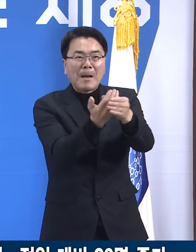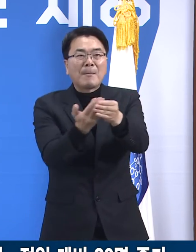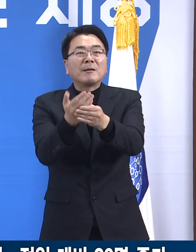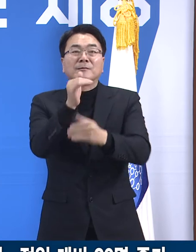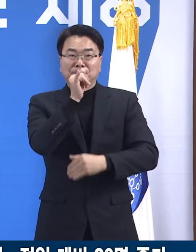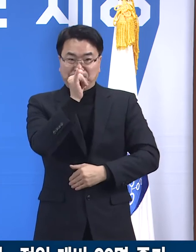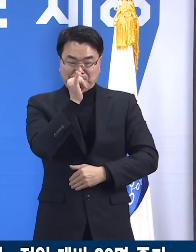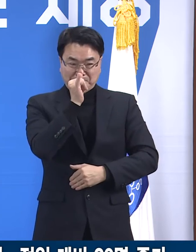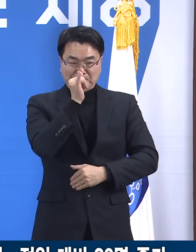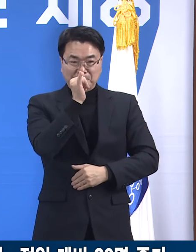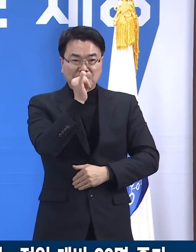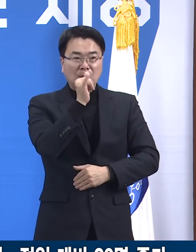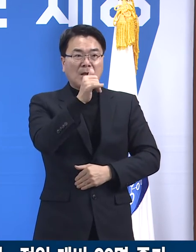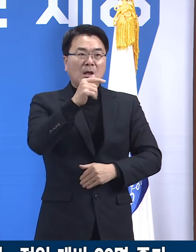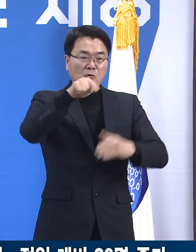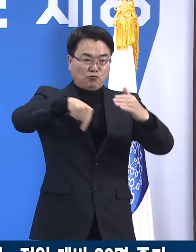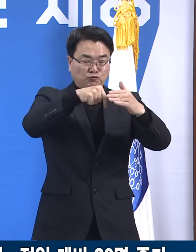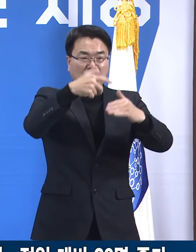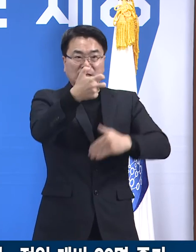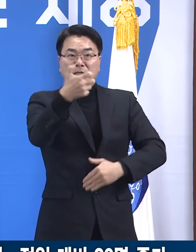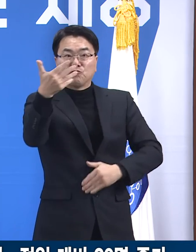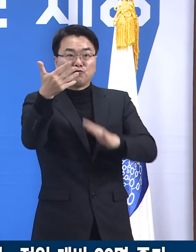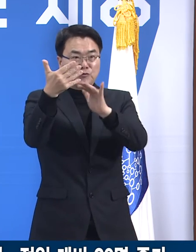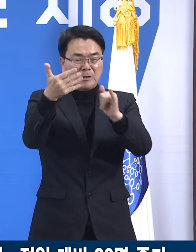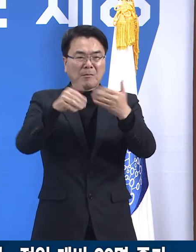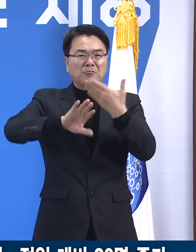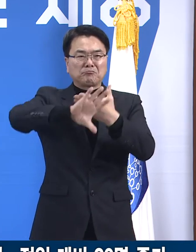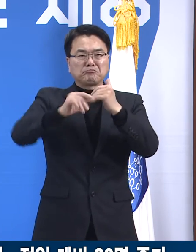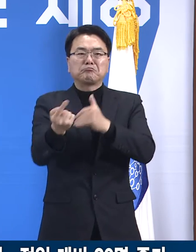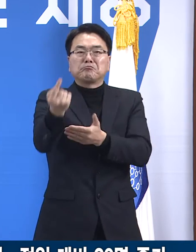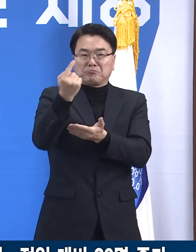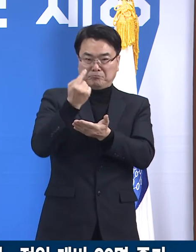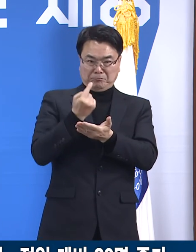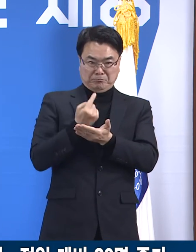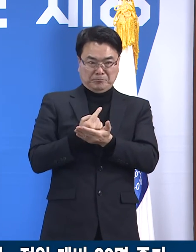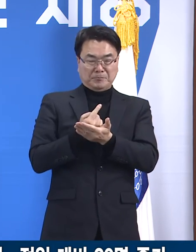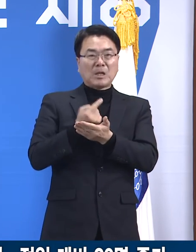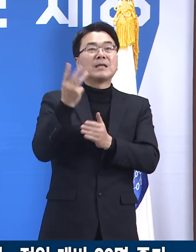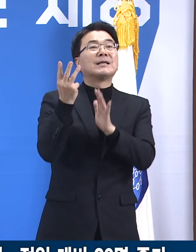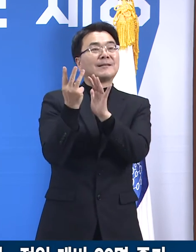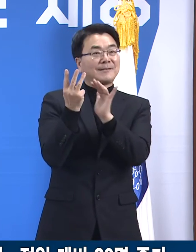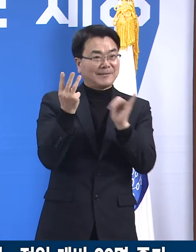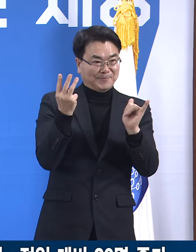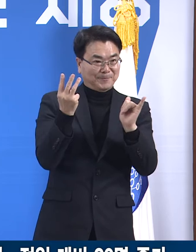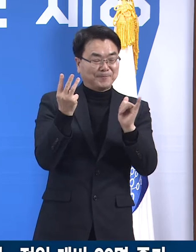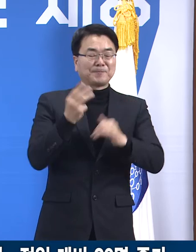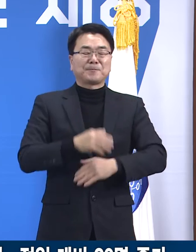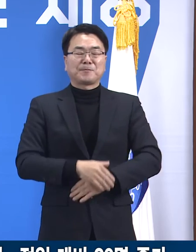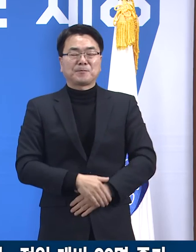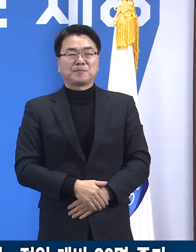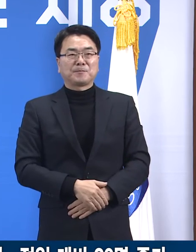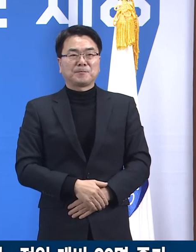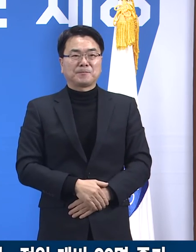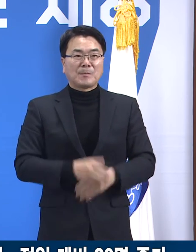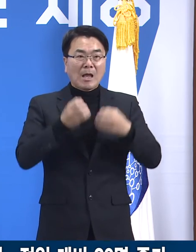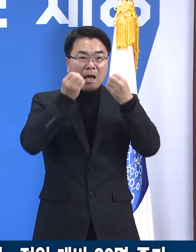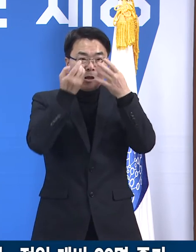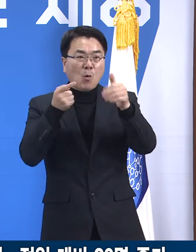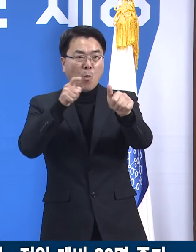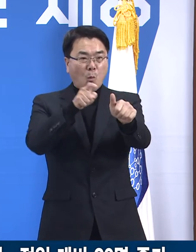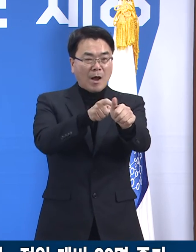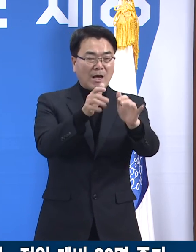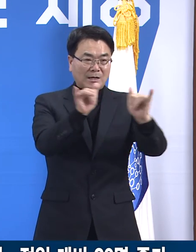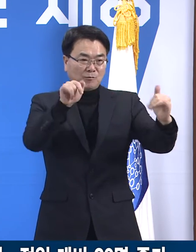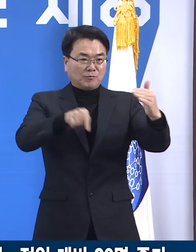국내 발생이 79명 그리고 해외 유입 관련은 3명입니다. 신규 확진자